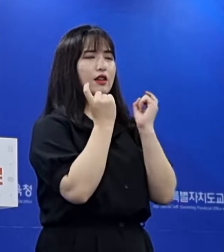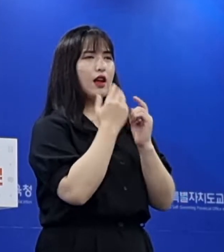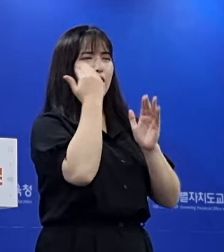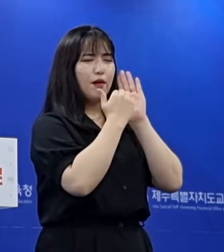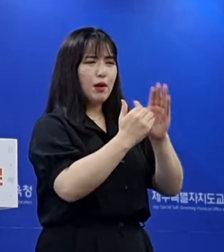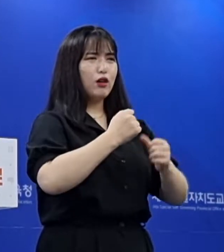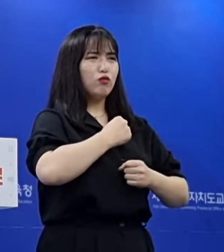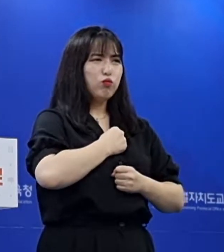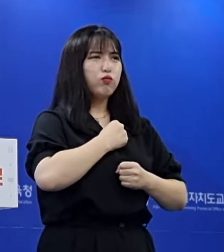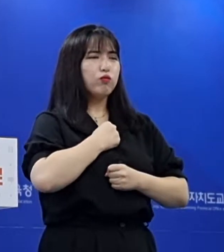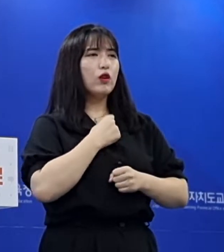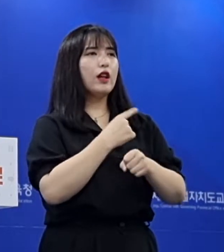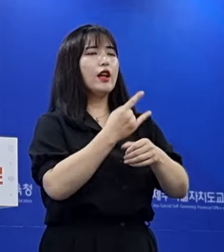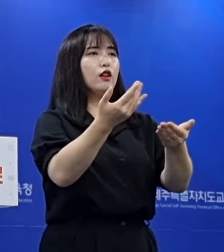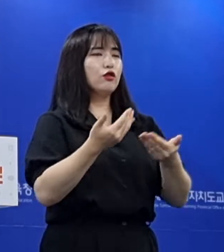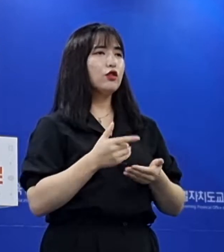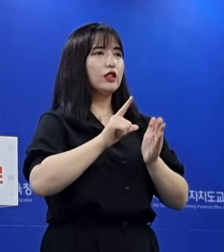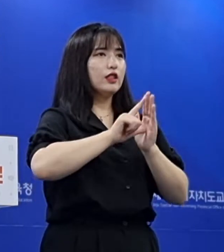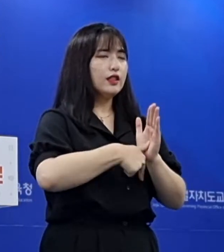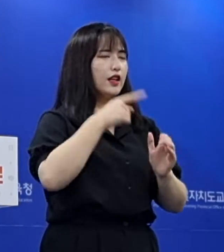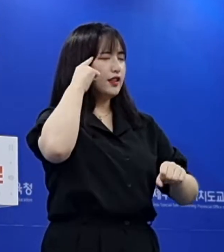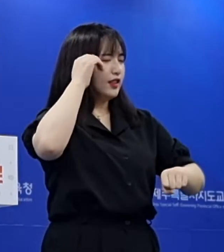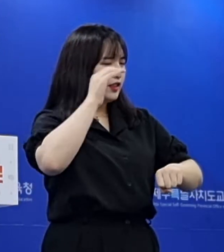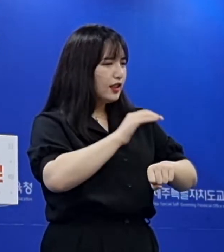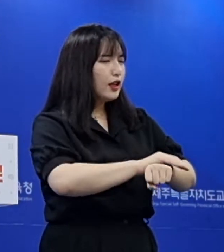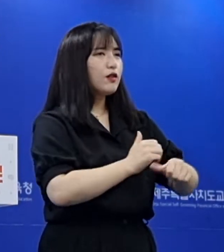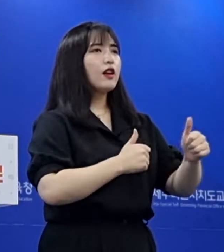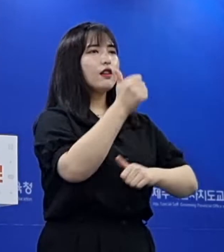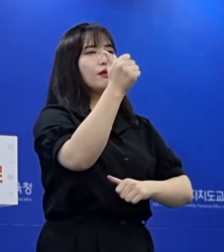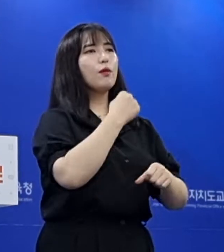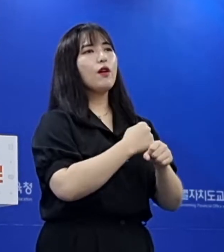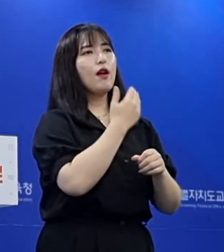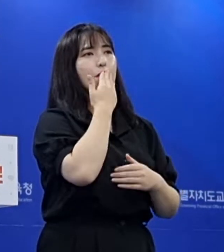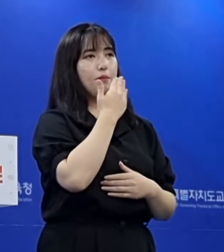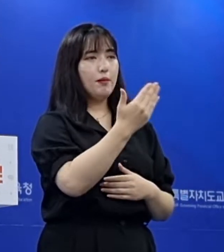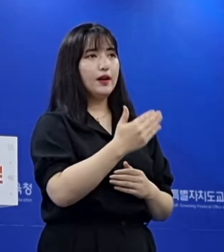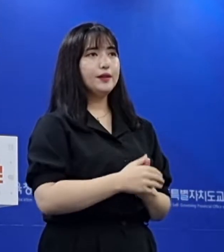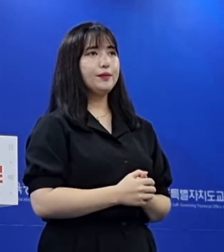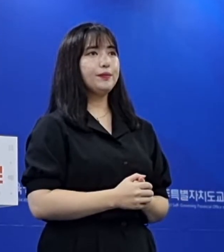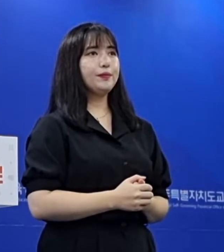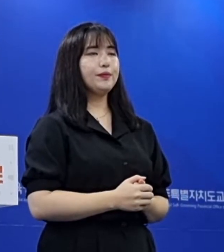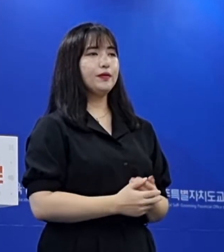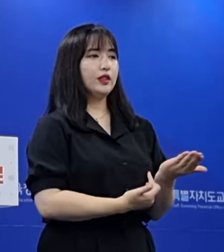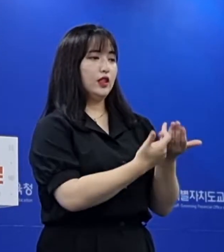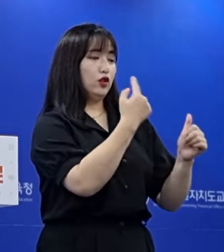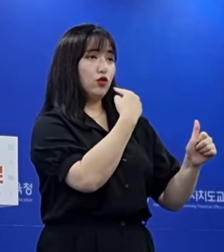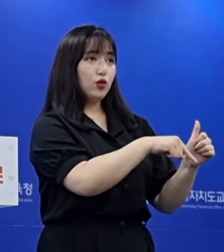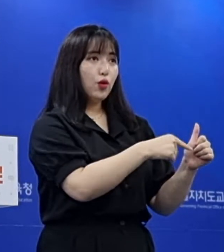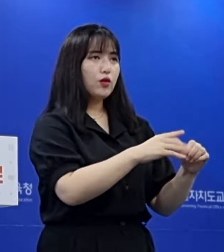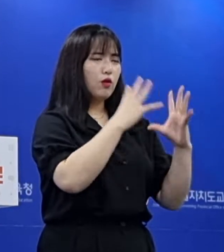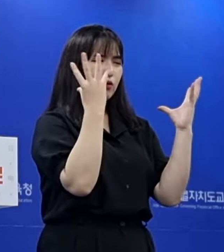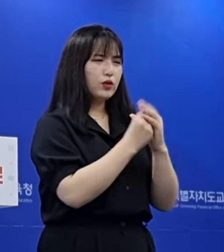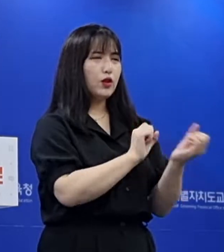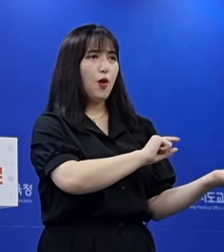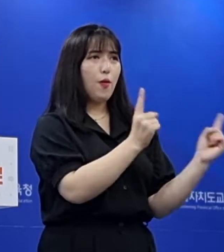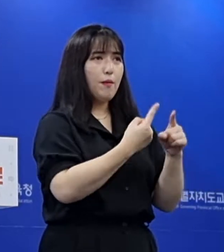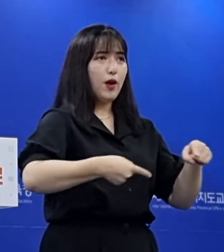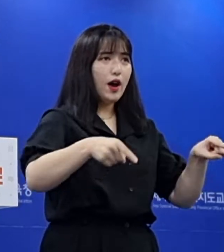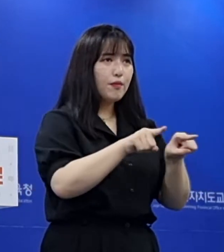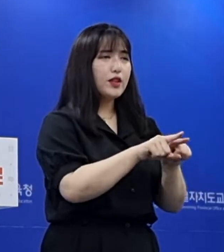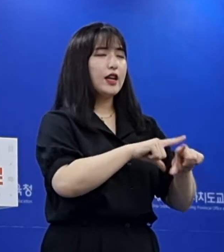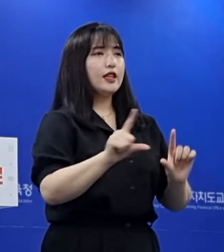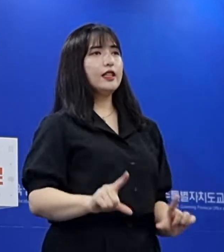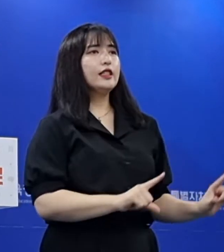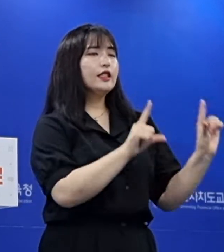방역수칙을 준수해 주실 때 슬기롭게 극복해 나갈 수 있을 것입니다. 제주교육은 온전한 회복과 더불어